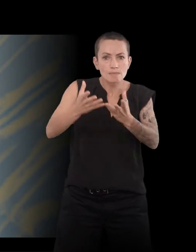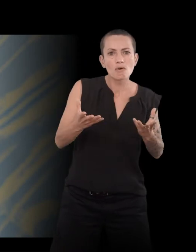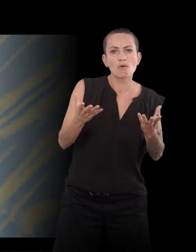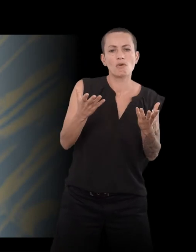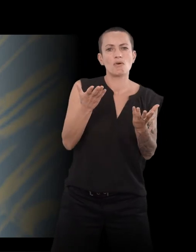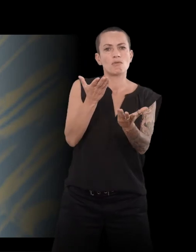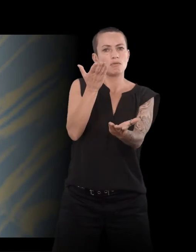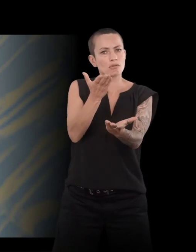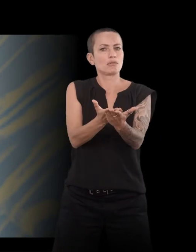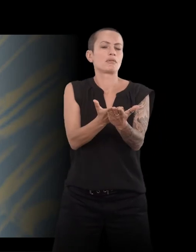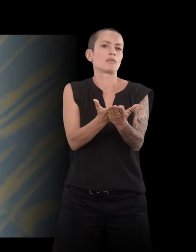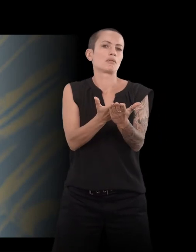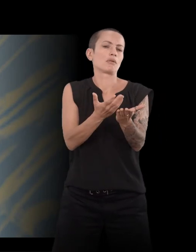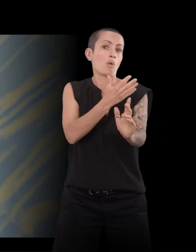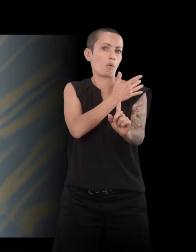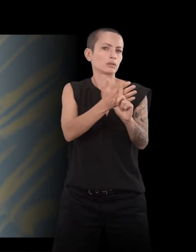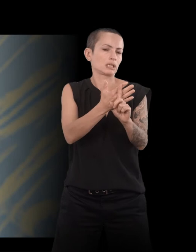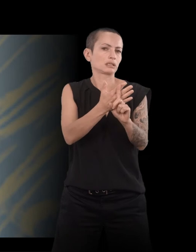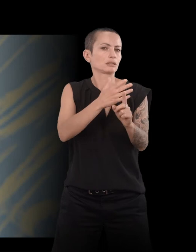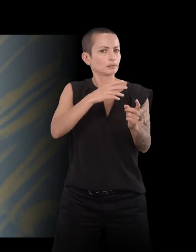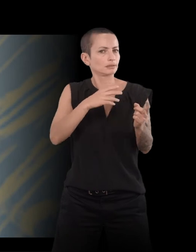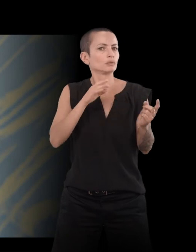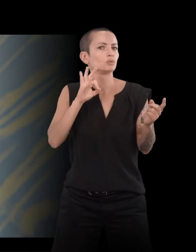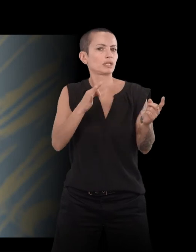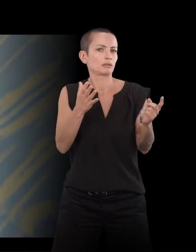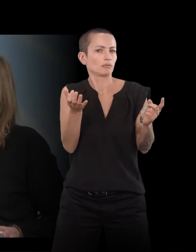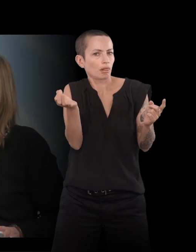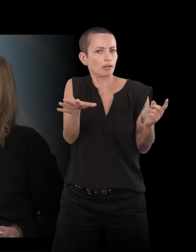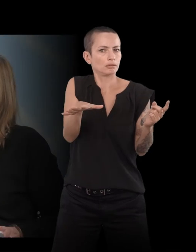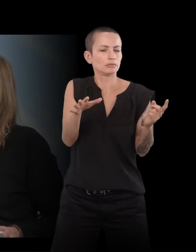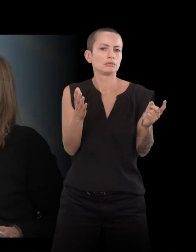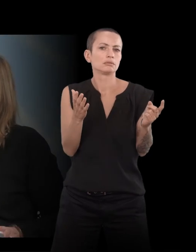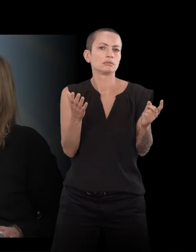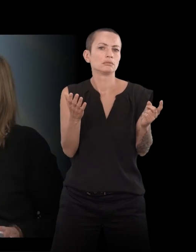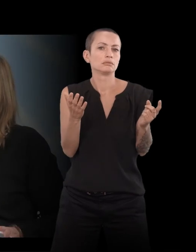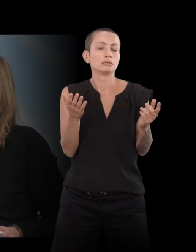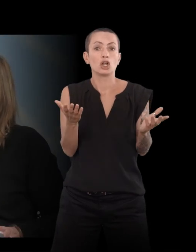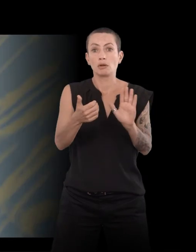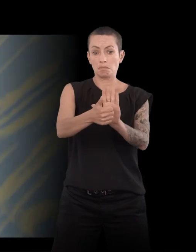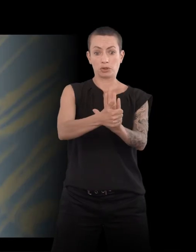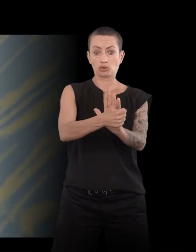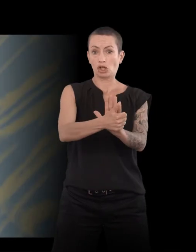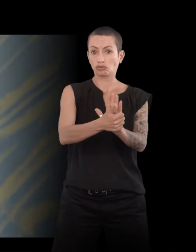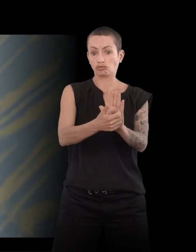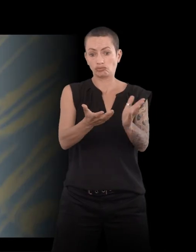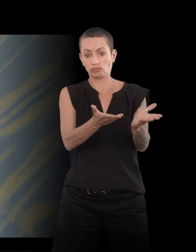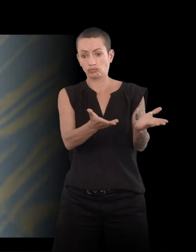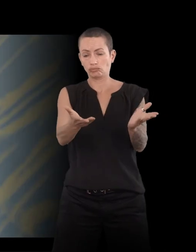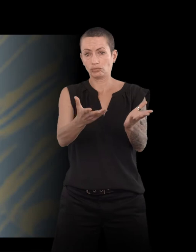Et tout ça est inséré dedans. Et les personnages sont là, en plus, intégrés à ces